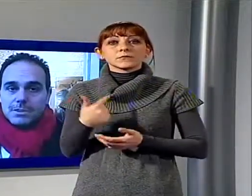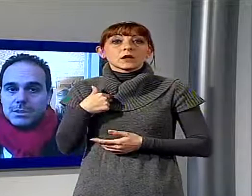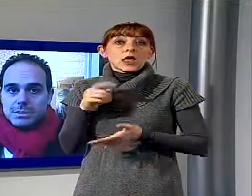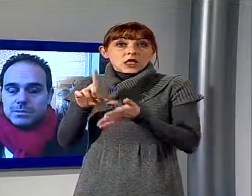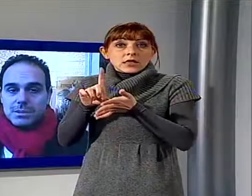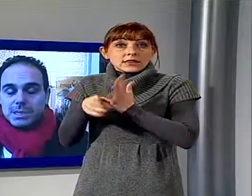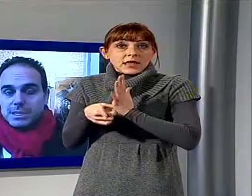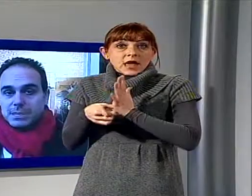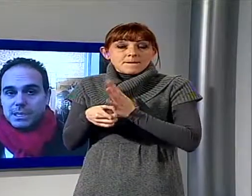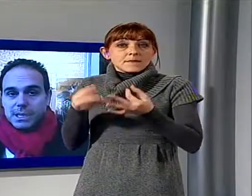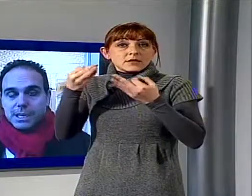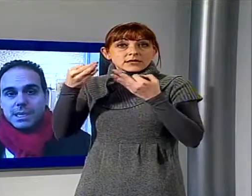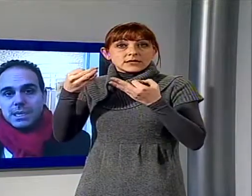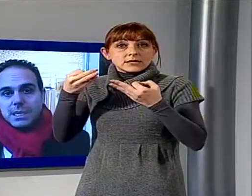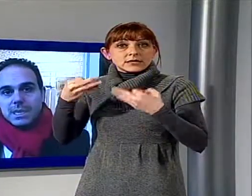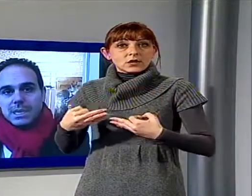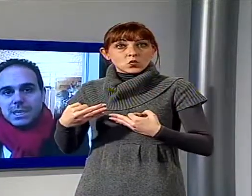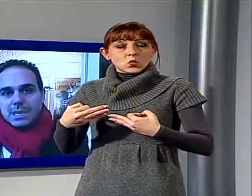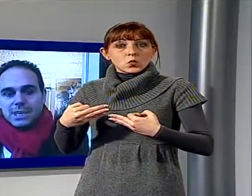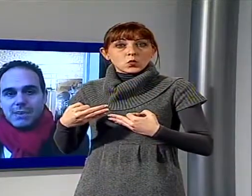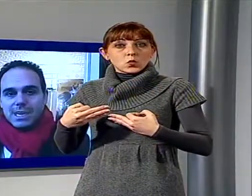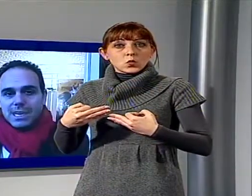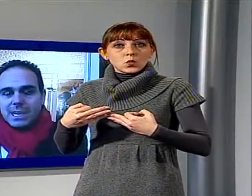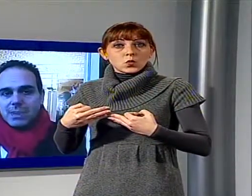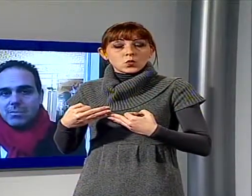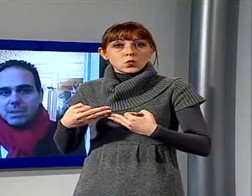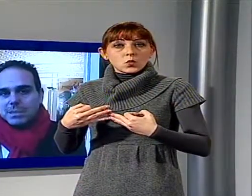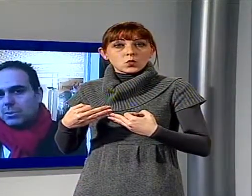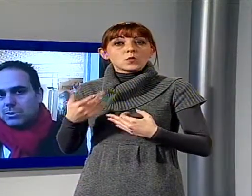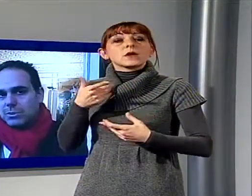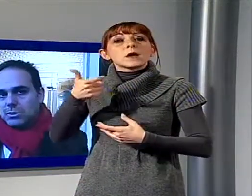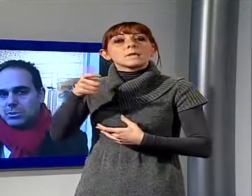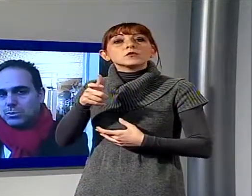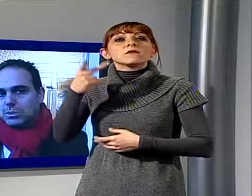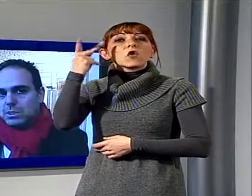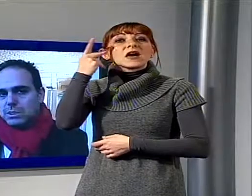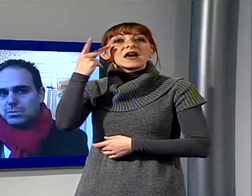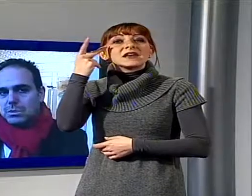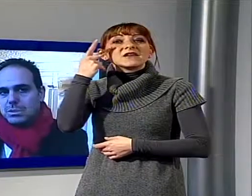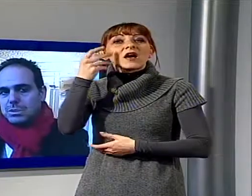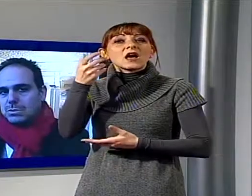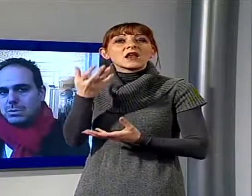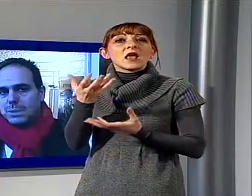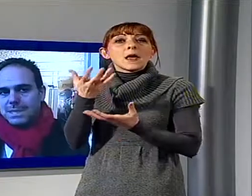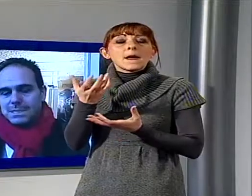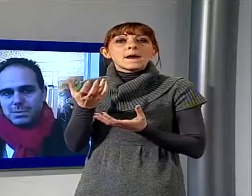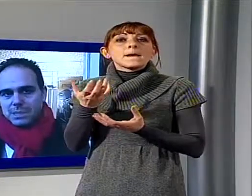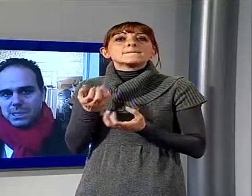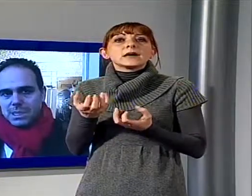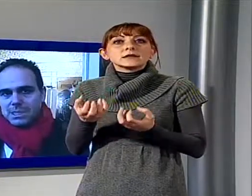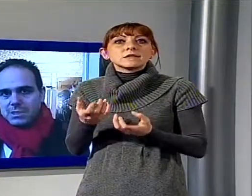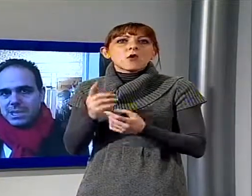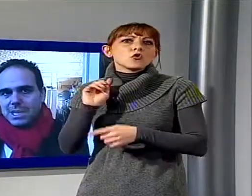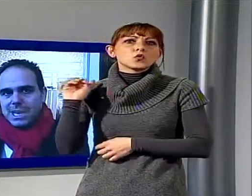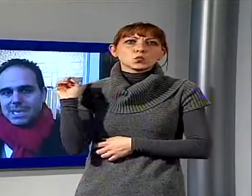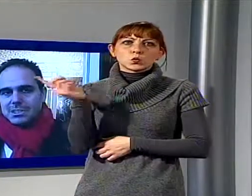tempi sicuramente perché il carnevale è un patrimonio di tutti, di tutti noi, di tutto il paese e quindi